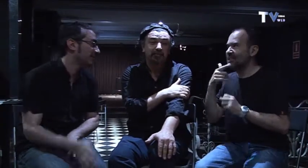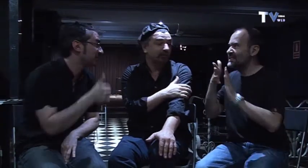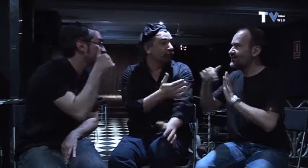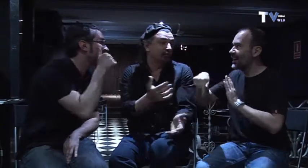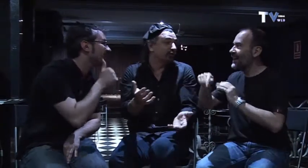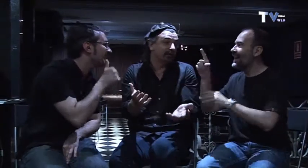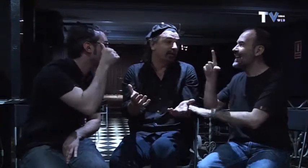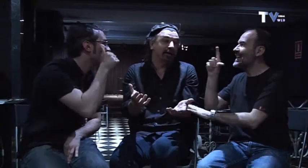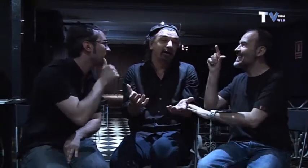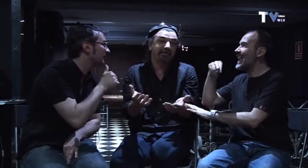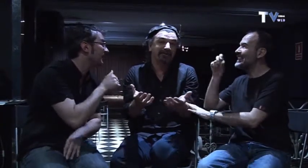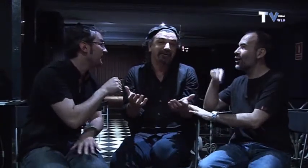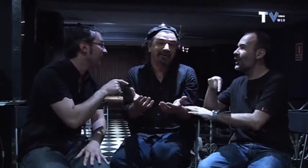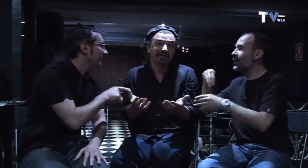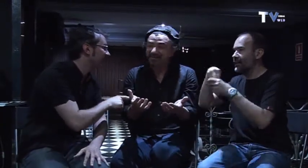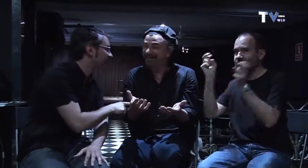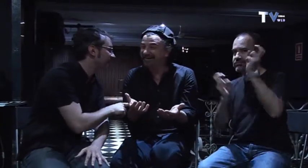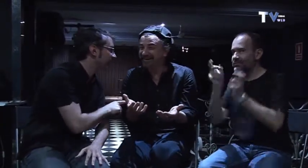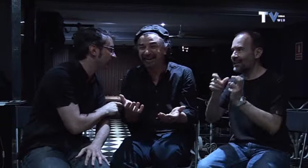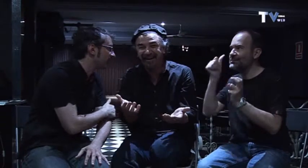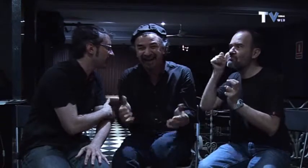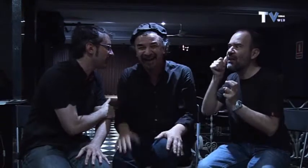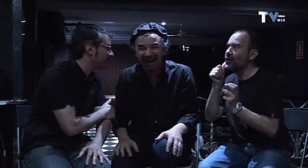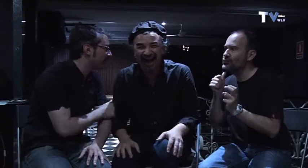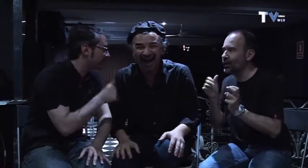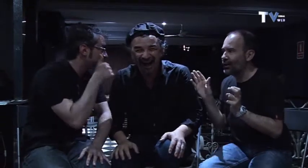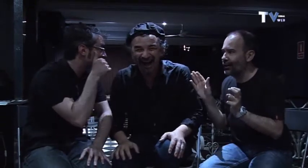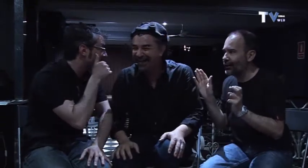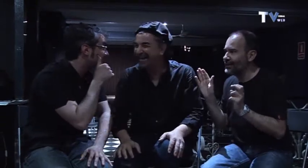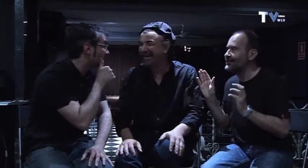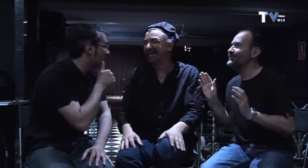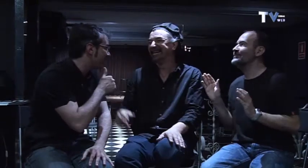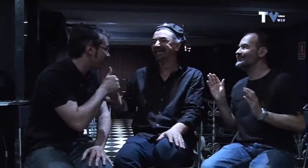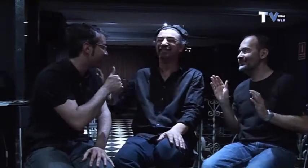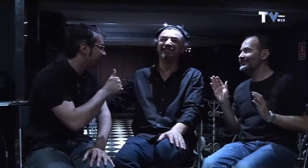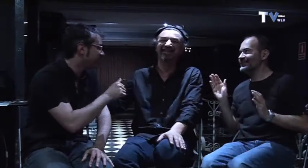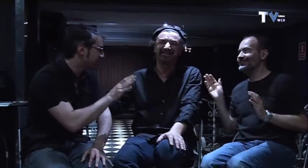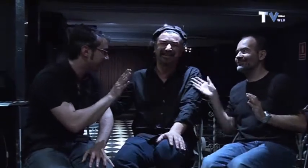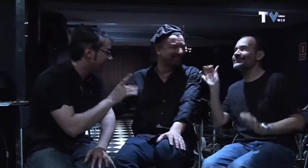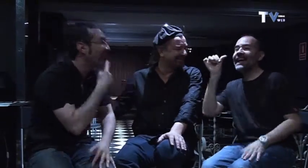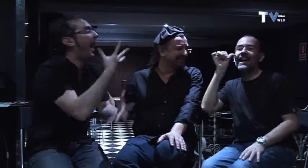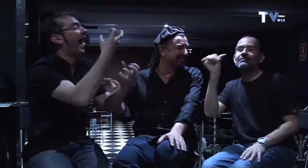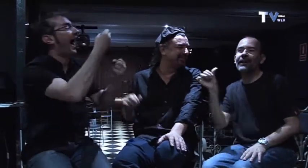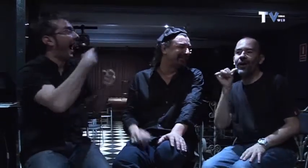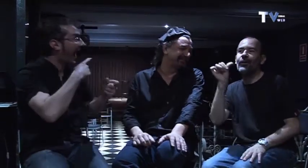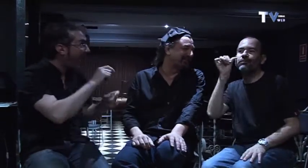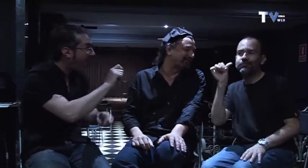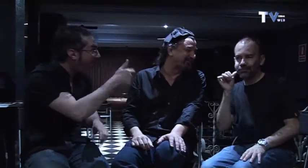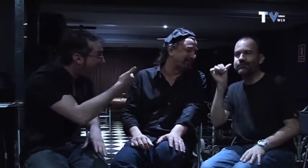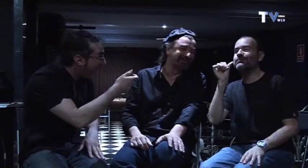es el maestro porque en el francisco se ha visto que es una mafia porque también se parece en signos de mafia es parecido más o menos